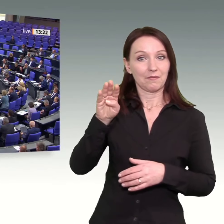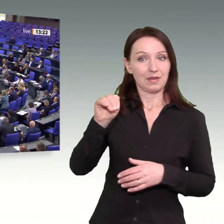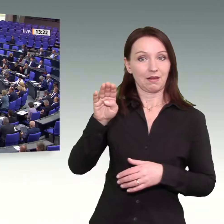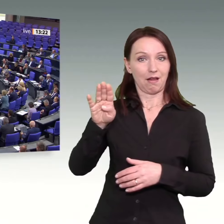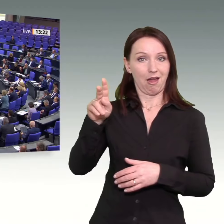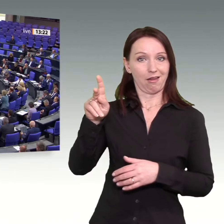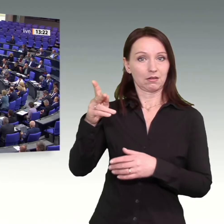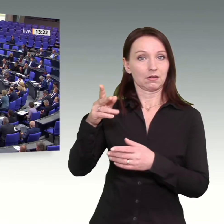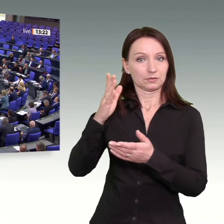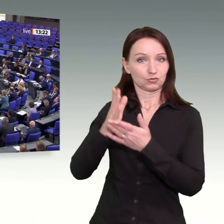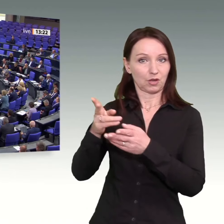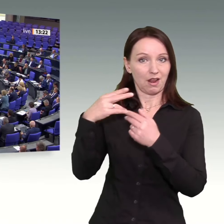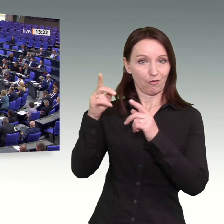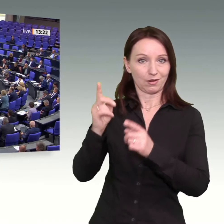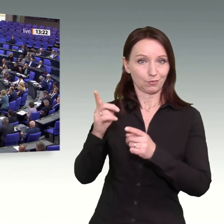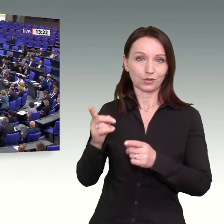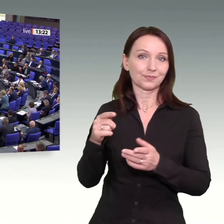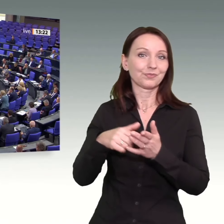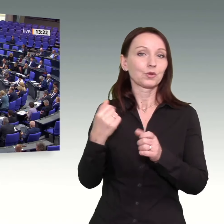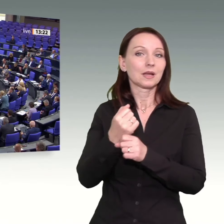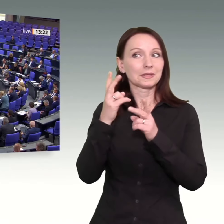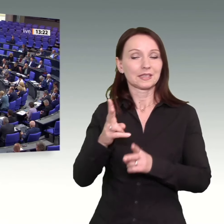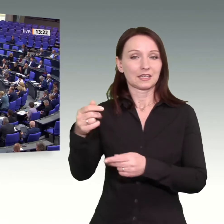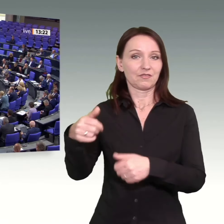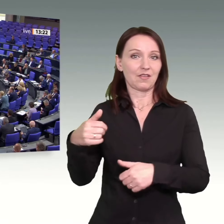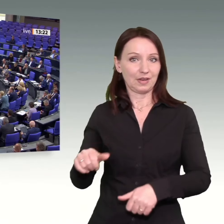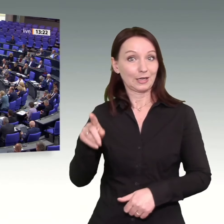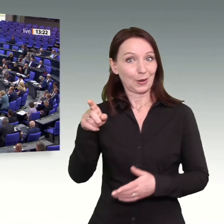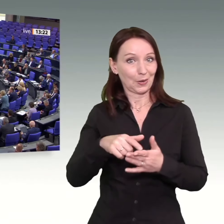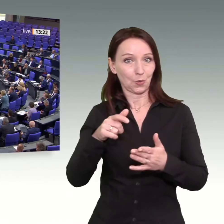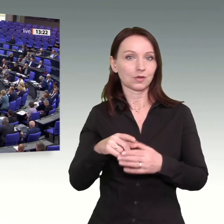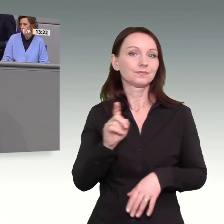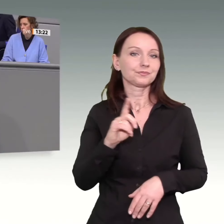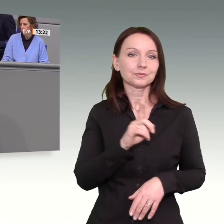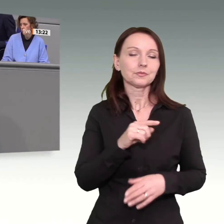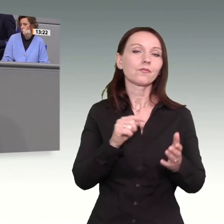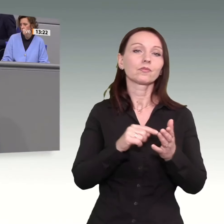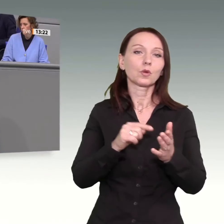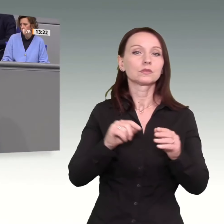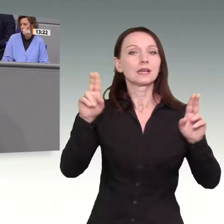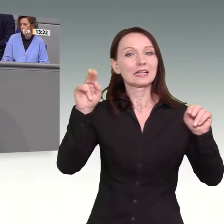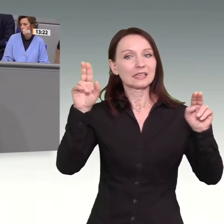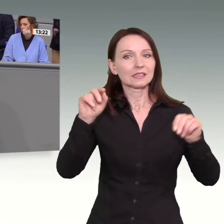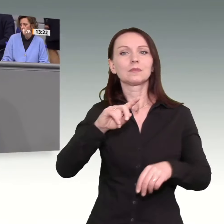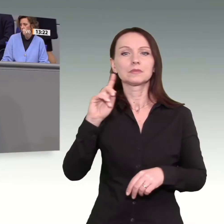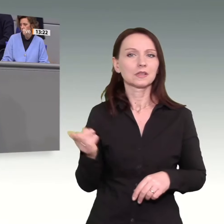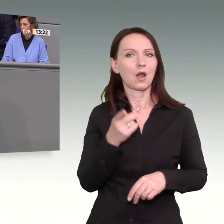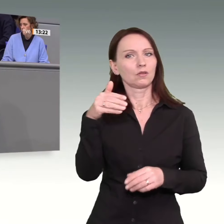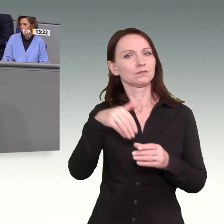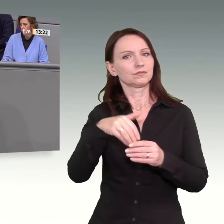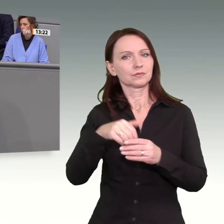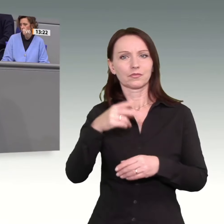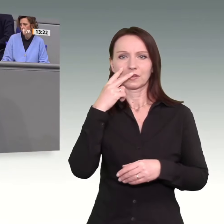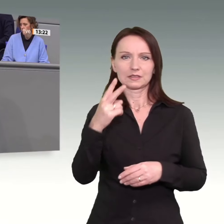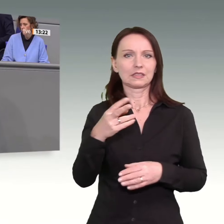mussten, weil sie dazu arbeitsrechtlich verpflichtet sind, sondern schon am Titel und an den tendenziösen, schlecht begründeten und schlecht